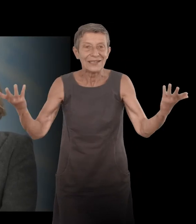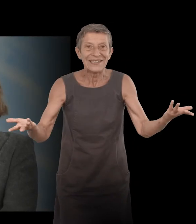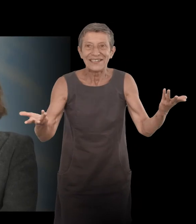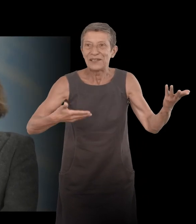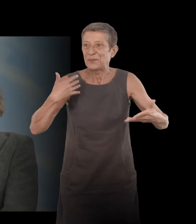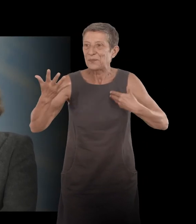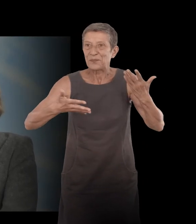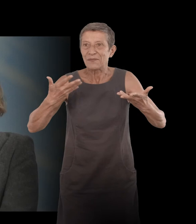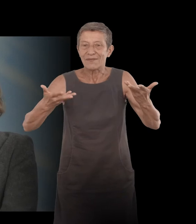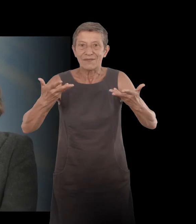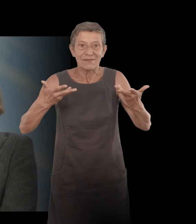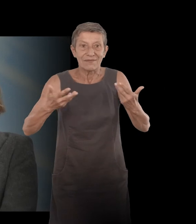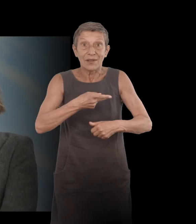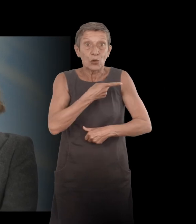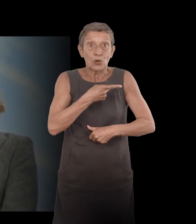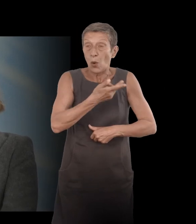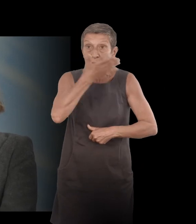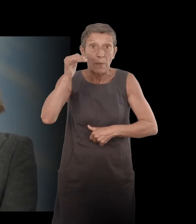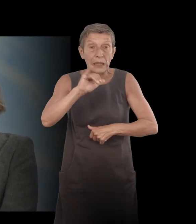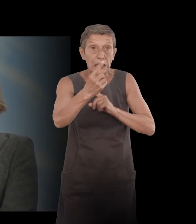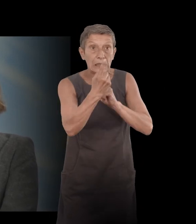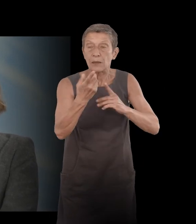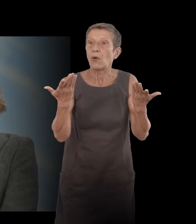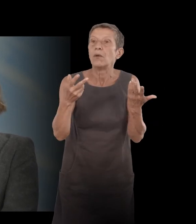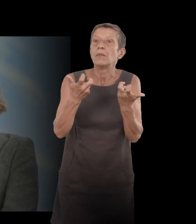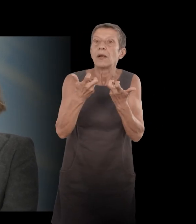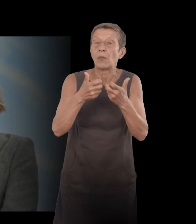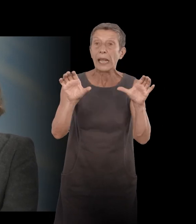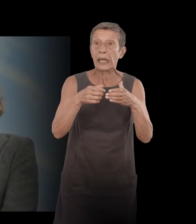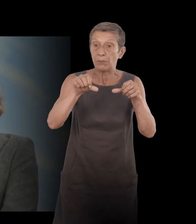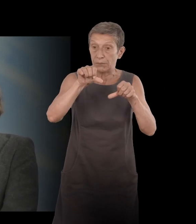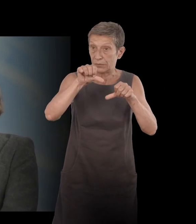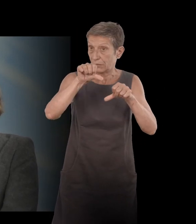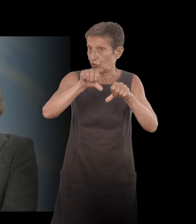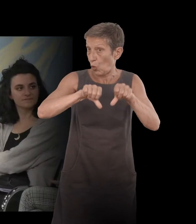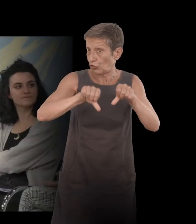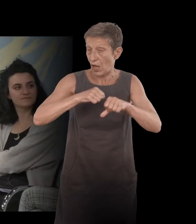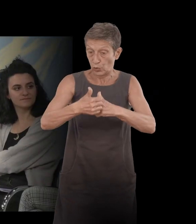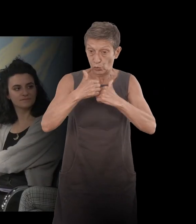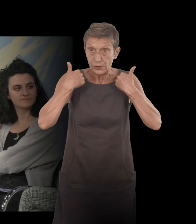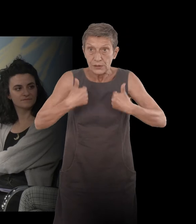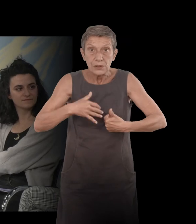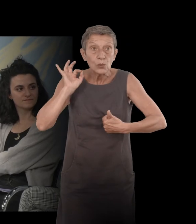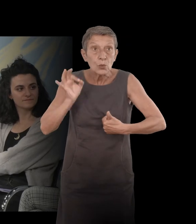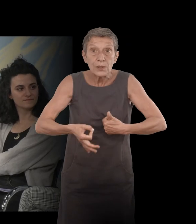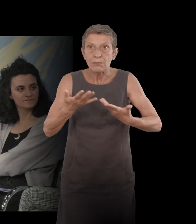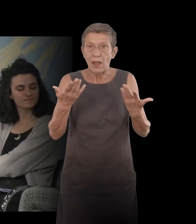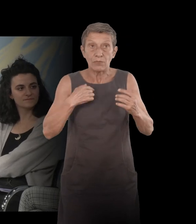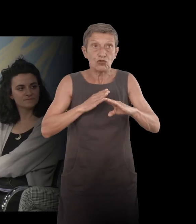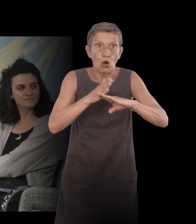est suivi par, enfin moi je suis suivie par une équipe de chirurgiens et finalement, ce n pas forcément les mêmes qui s'occupent de moi d'une fois à l'autre, donc on les voit